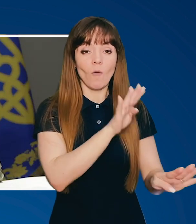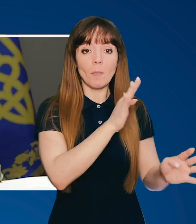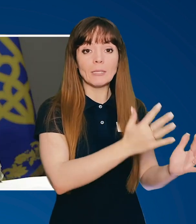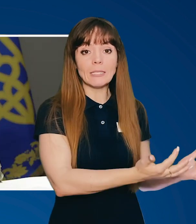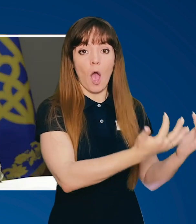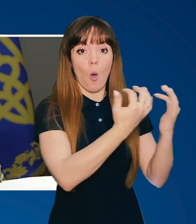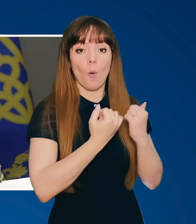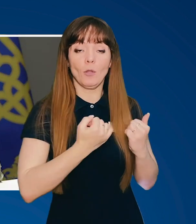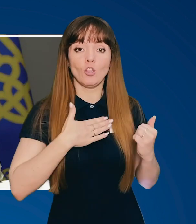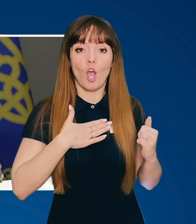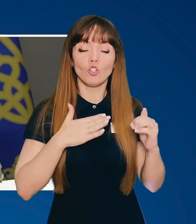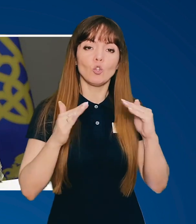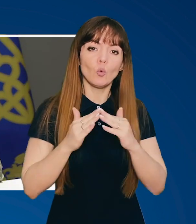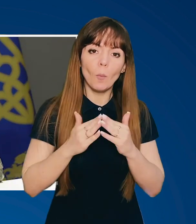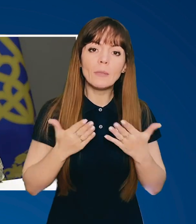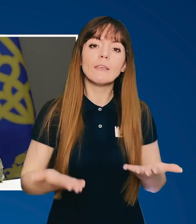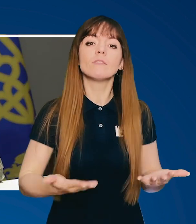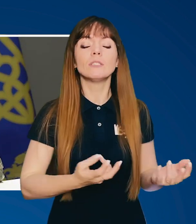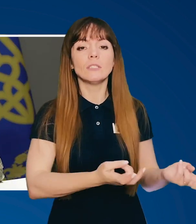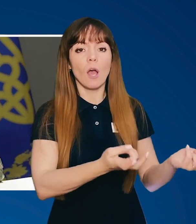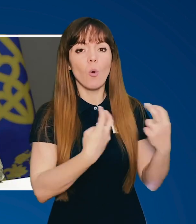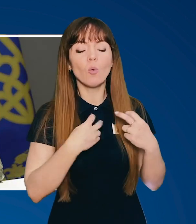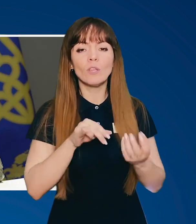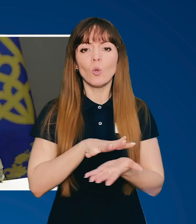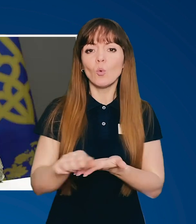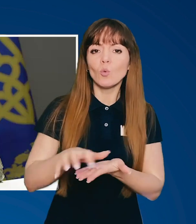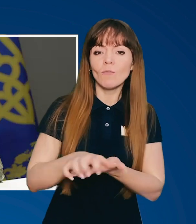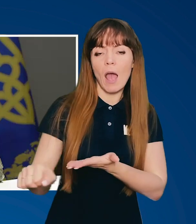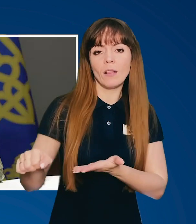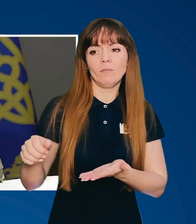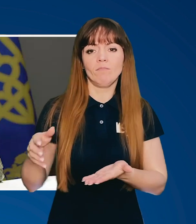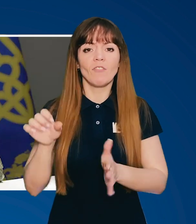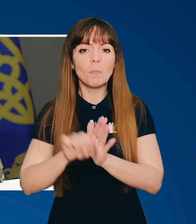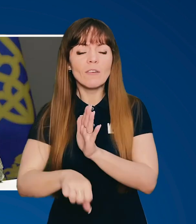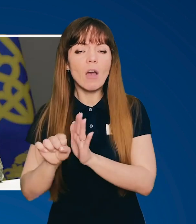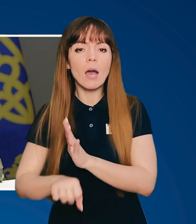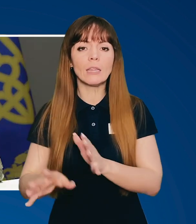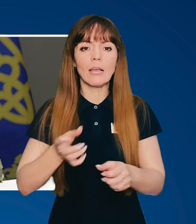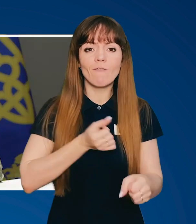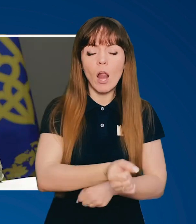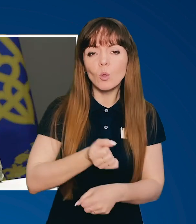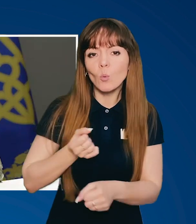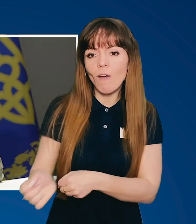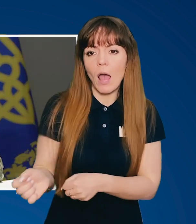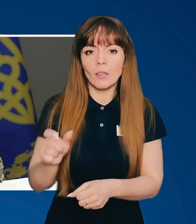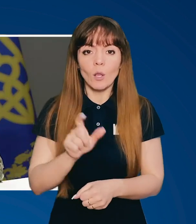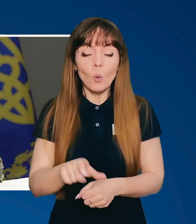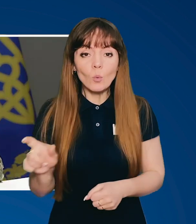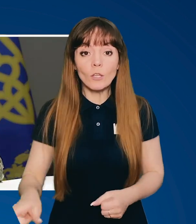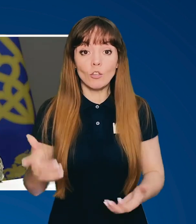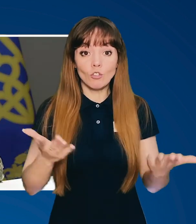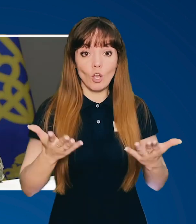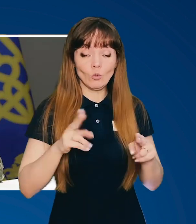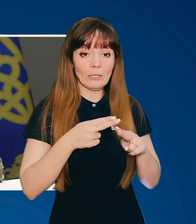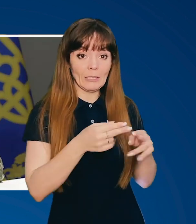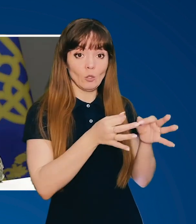захоплювати наші домівки, заходити, все руйнувати, вбивати, гвалтувати людей. Якщо це